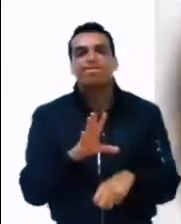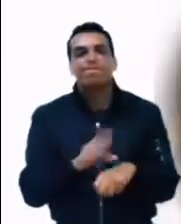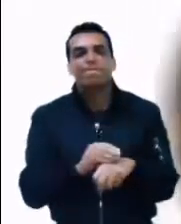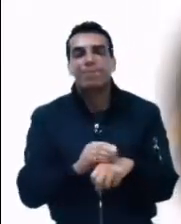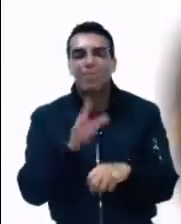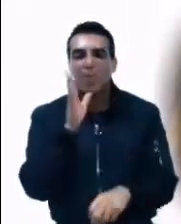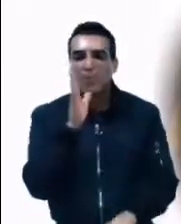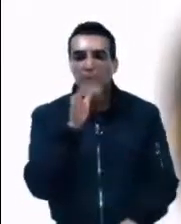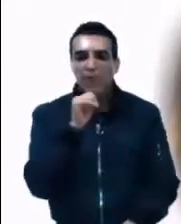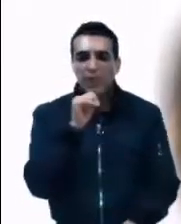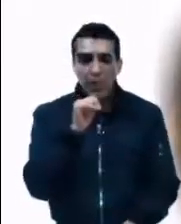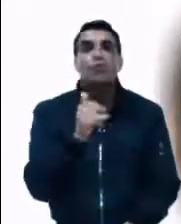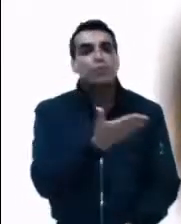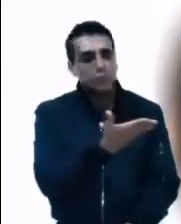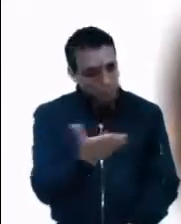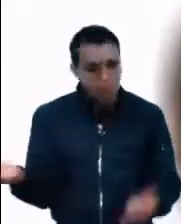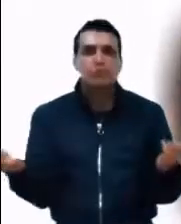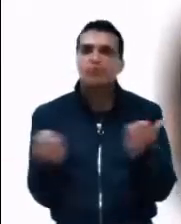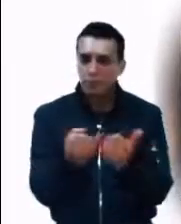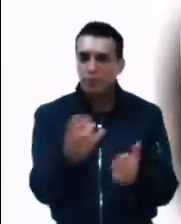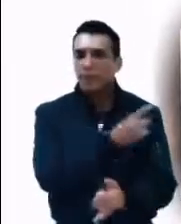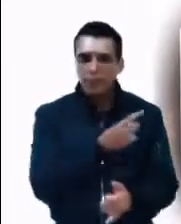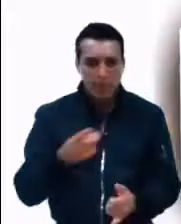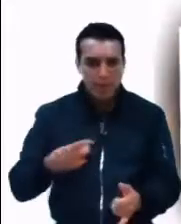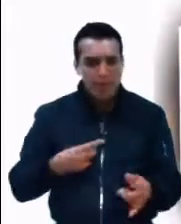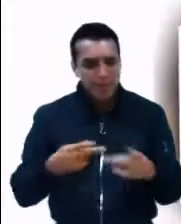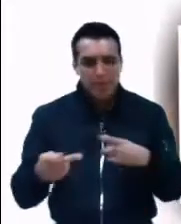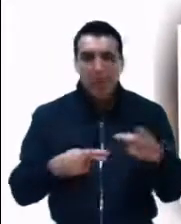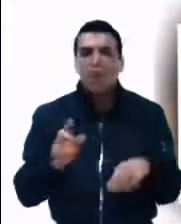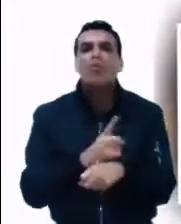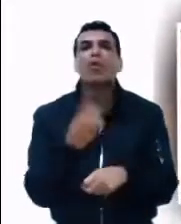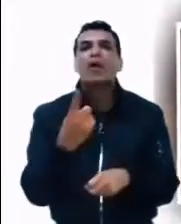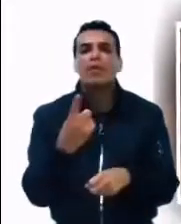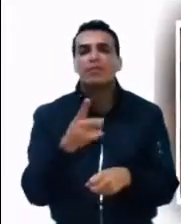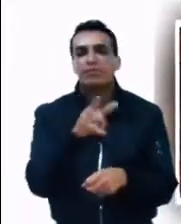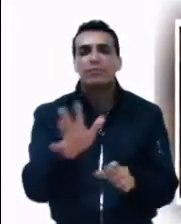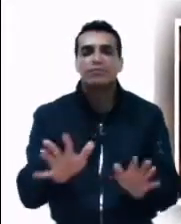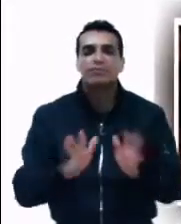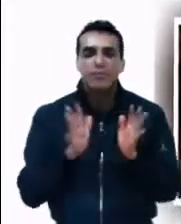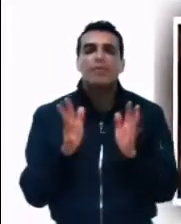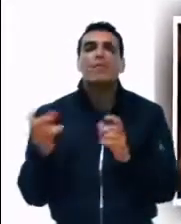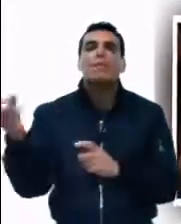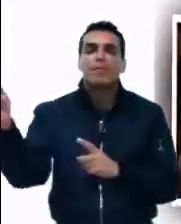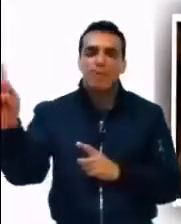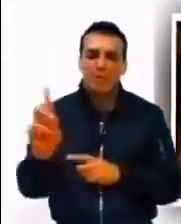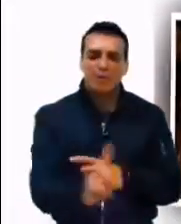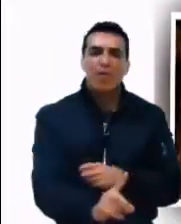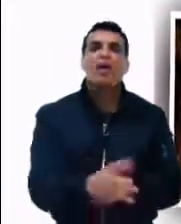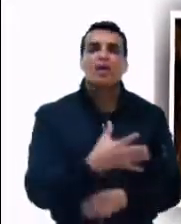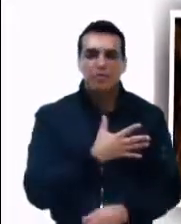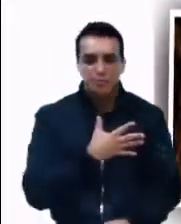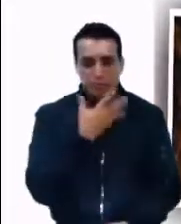Pues también ustedes estén preparados, porque a la hora en que menos lo piensen vendrá el Hijo del Hombre. Entonces